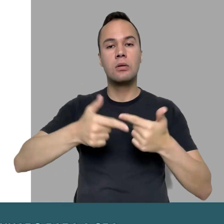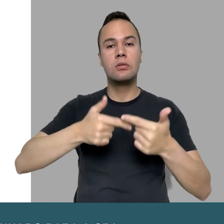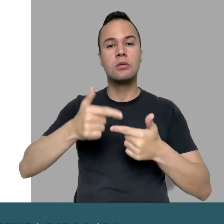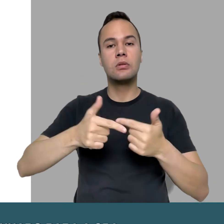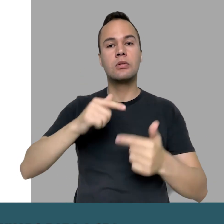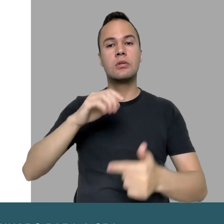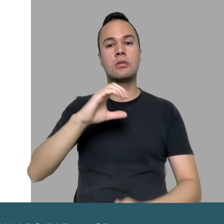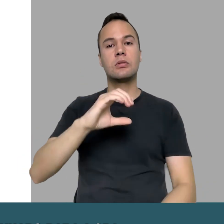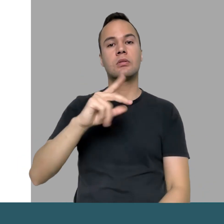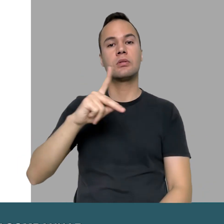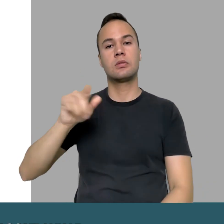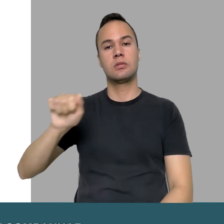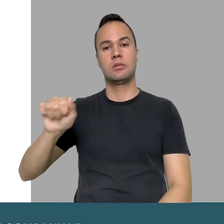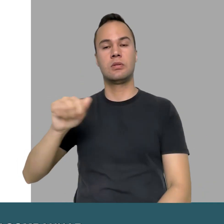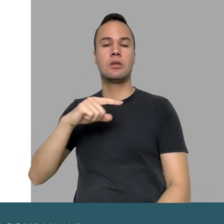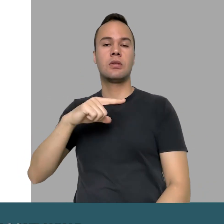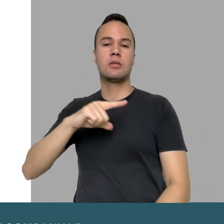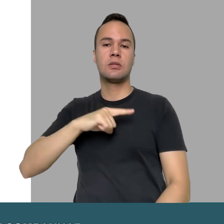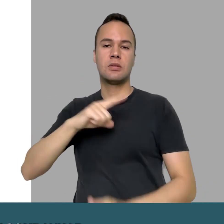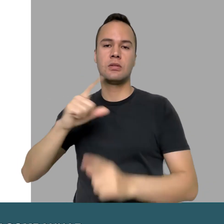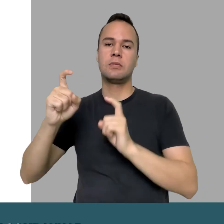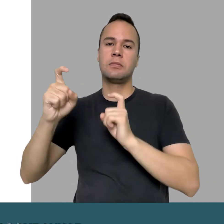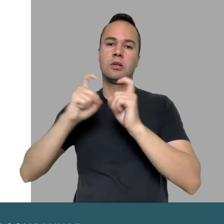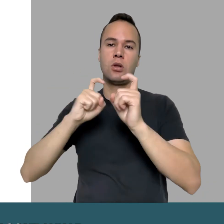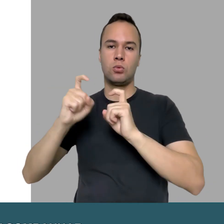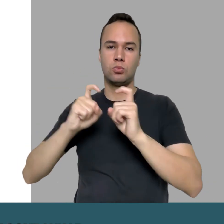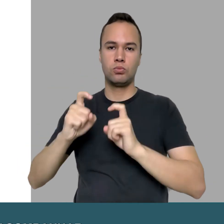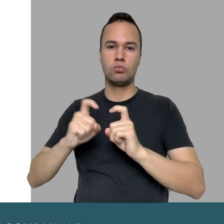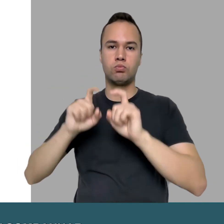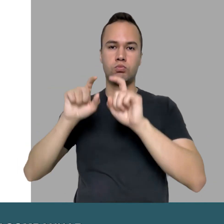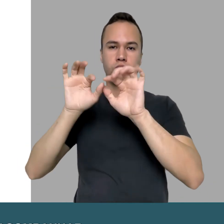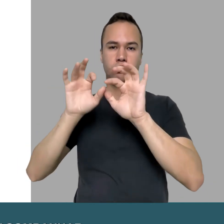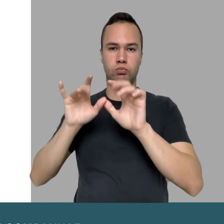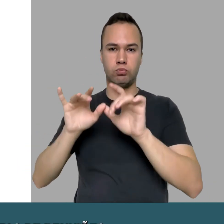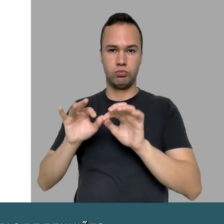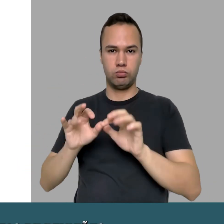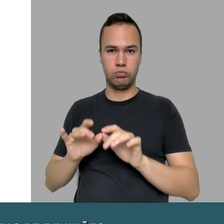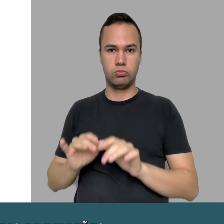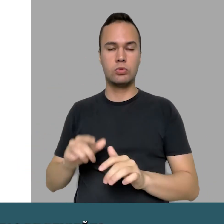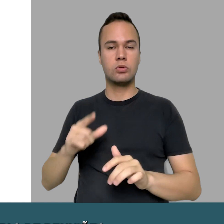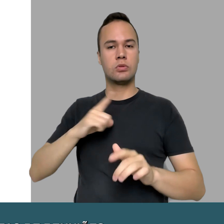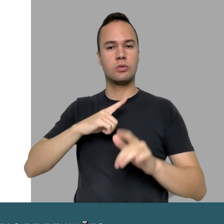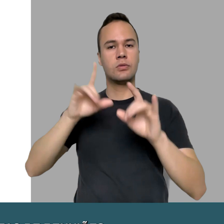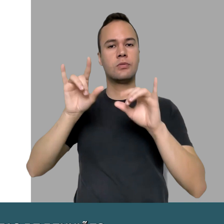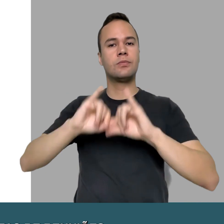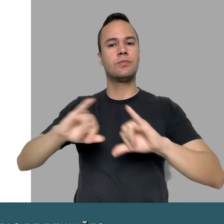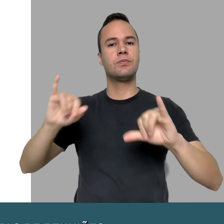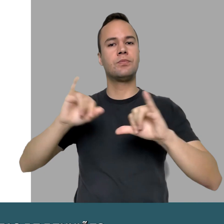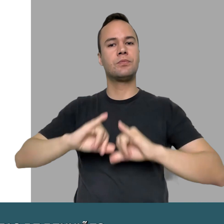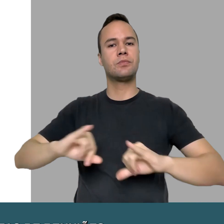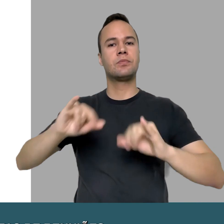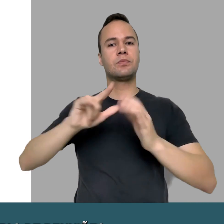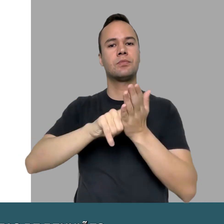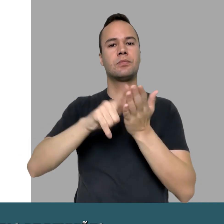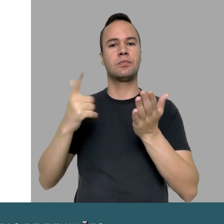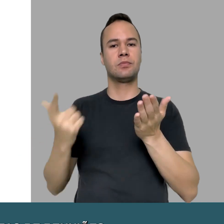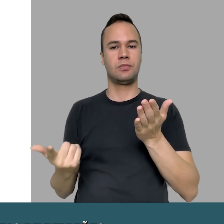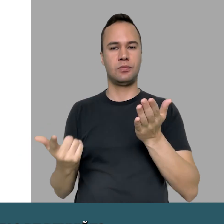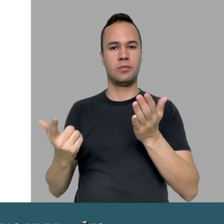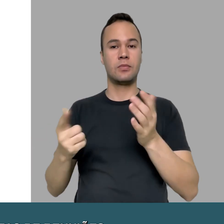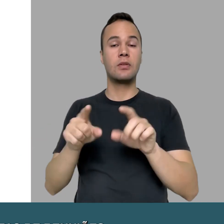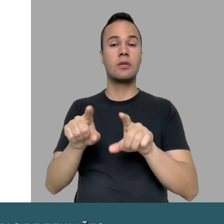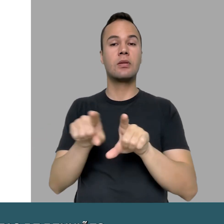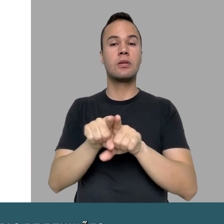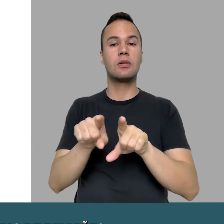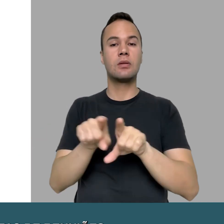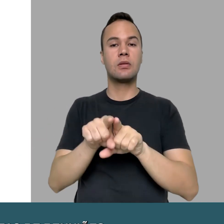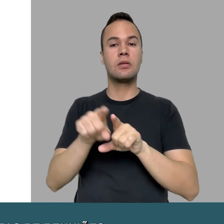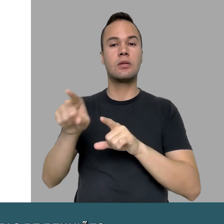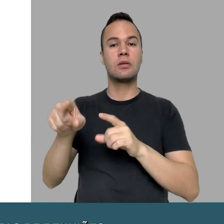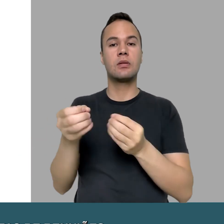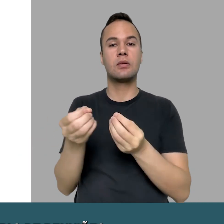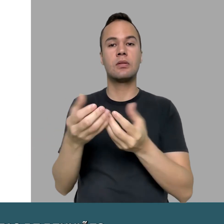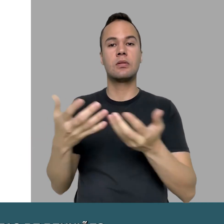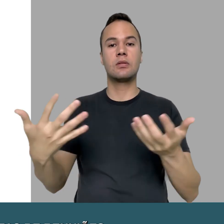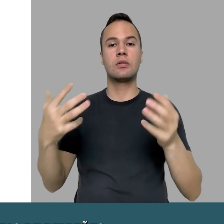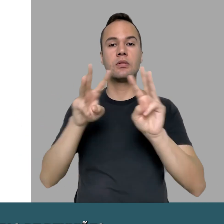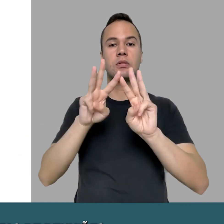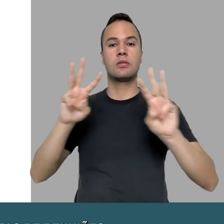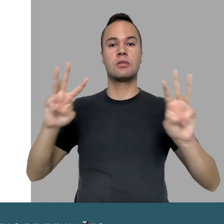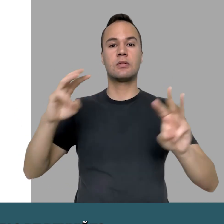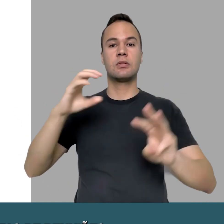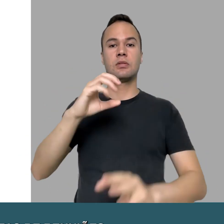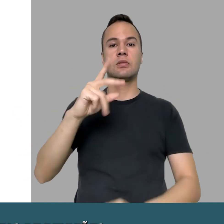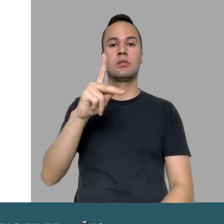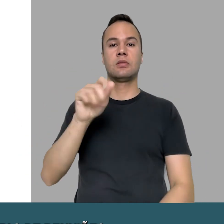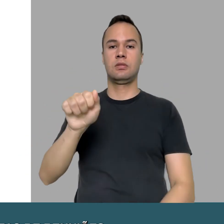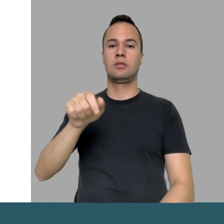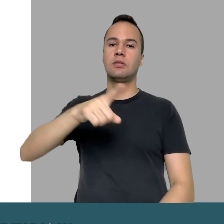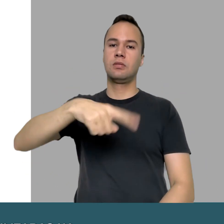selo. É possível acompanhar o trabalho da CPA através das atas de reuniões que são publicadas no